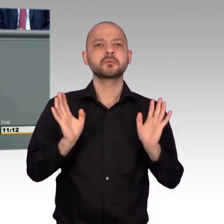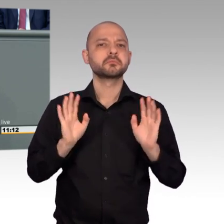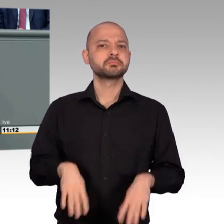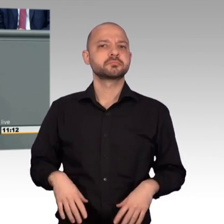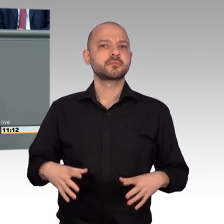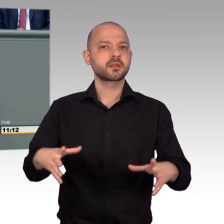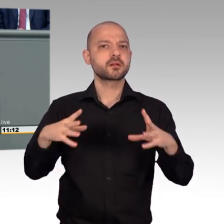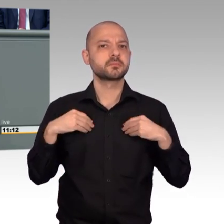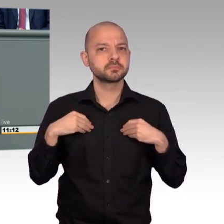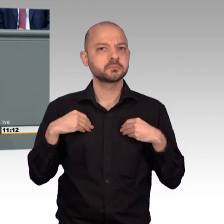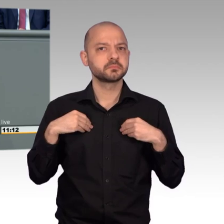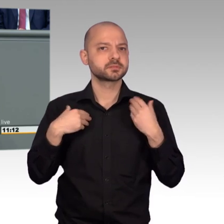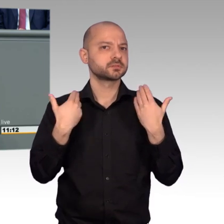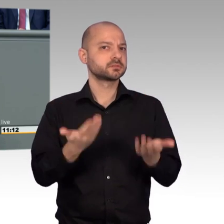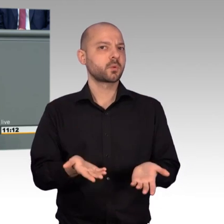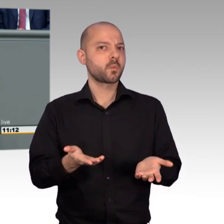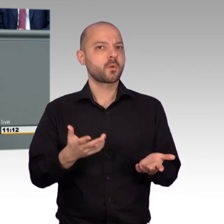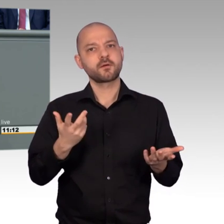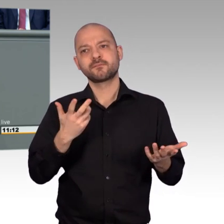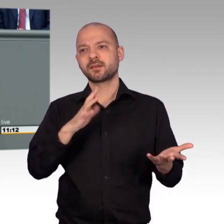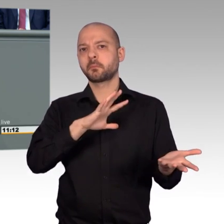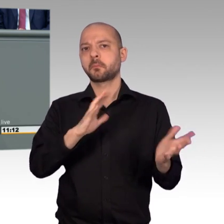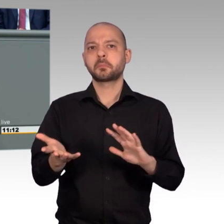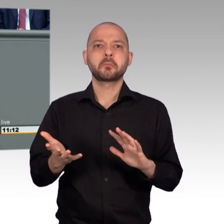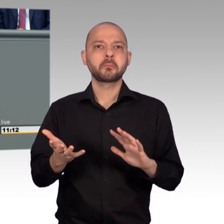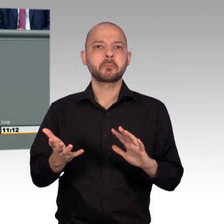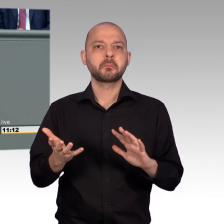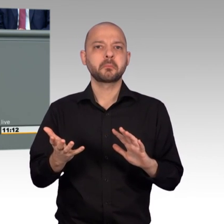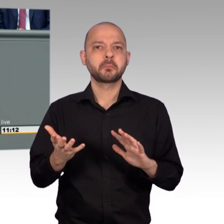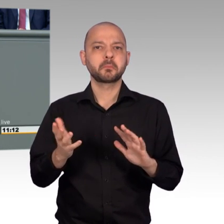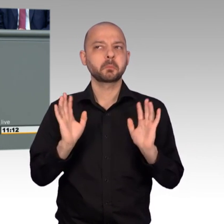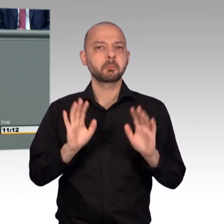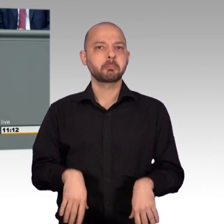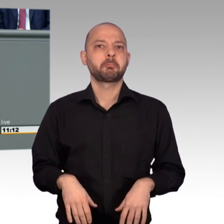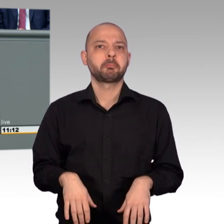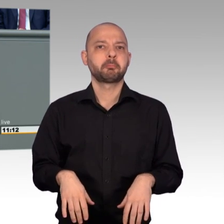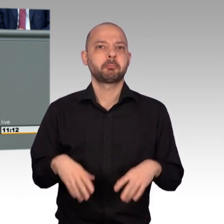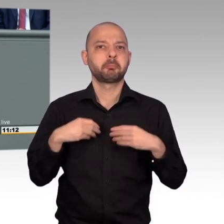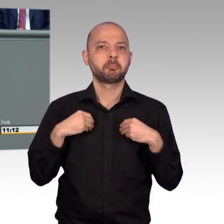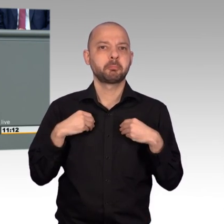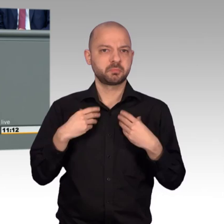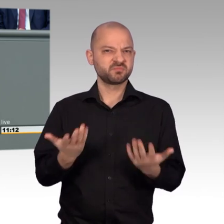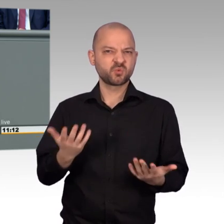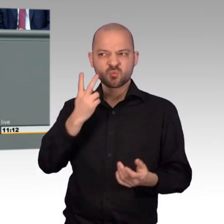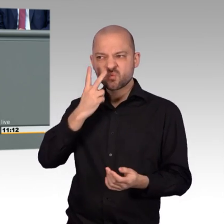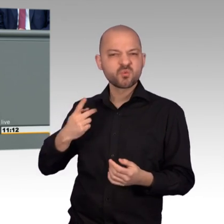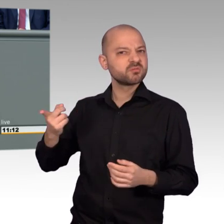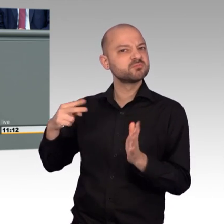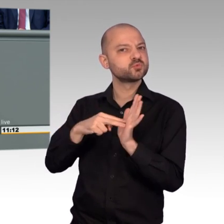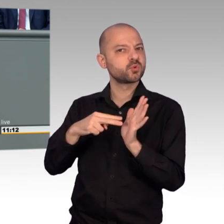fortschreitende Verwahrlosung. Und das erleben wir traurigerweise auch in Syrien. Ich kann im Grunde an das